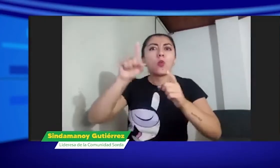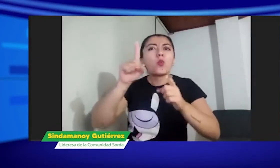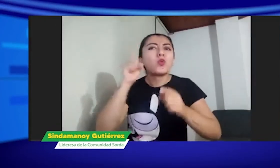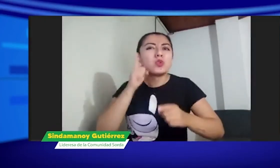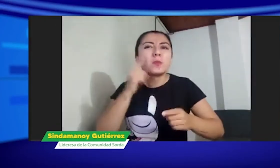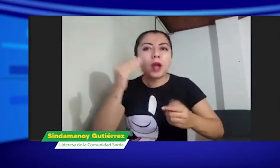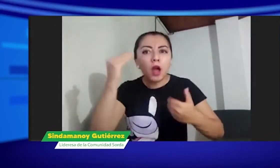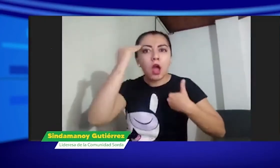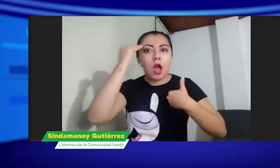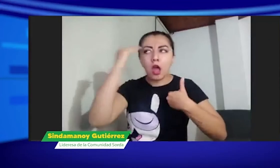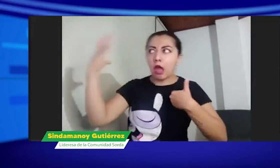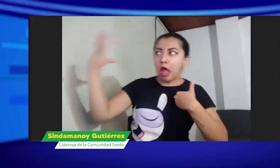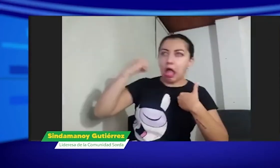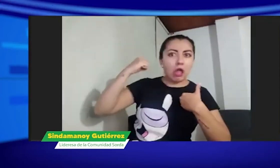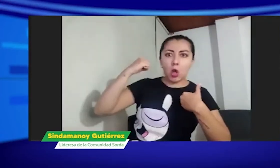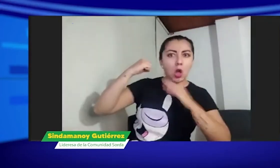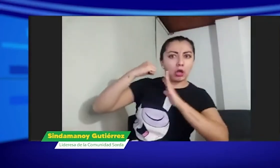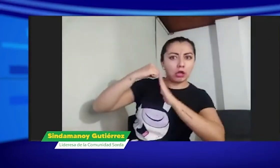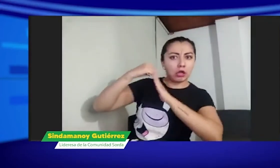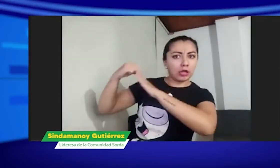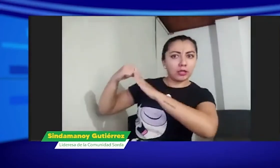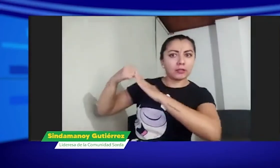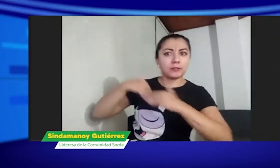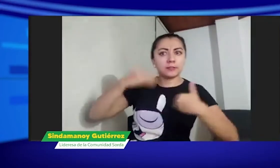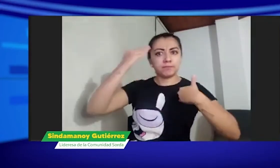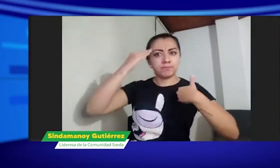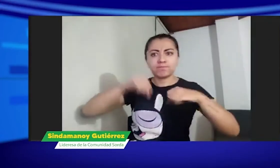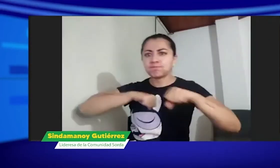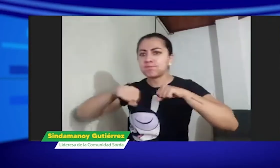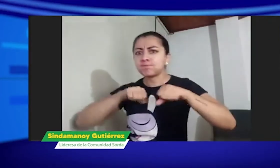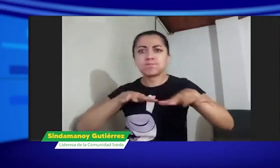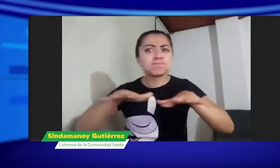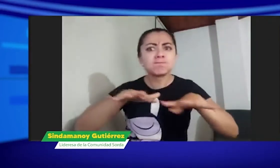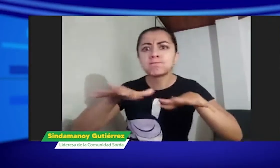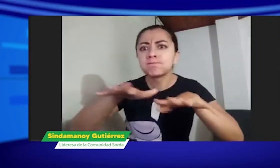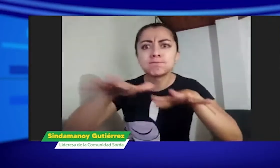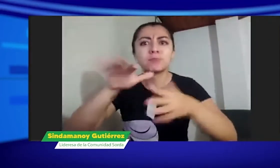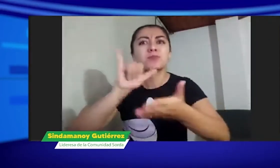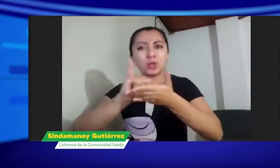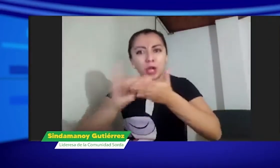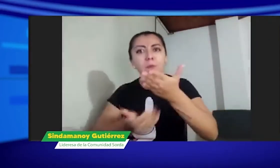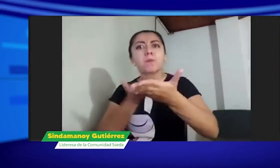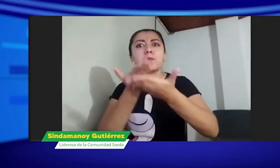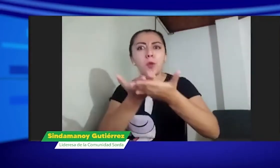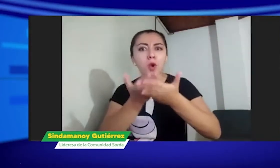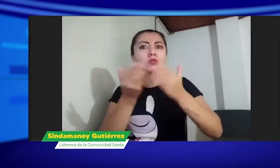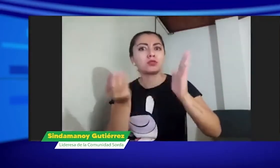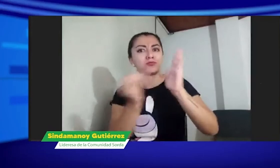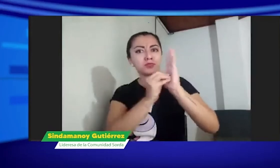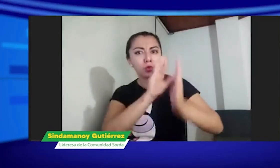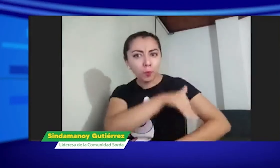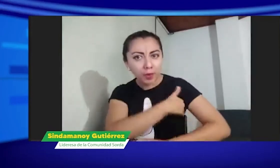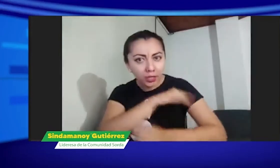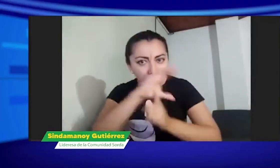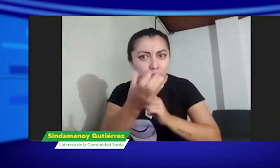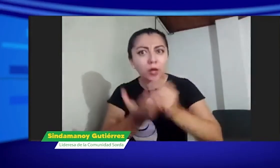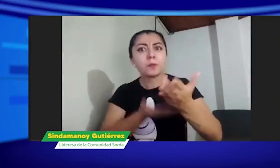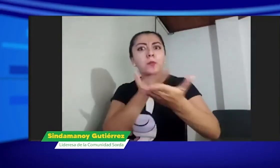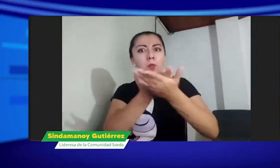nosotros como personas sordas podemos ayudarlos a empoderarlos pero debemos tener esa conciencia y tener ese movimiento